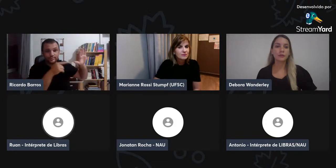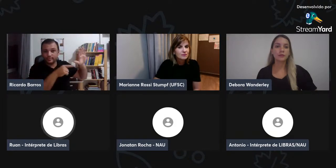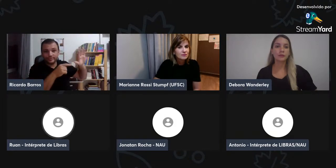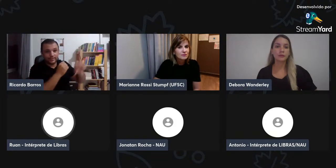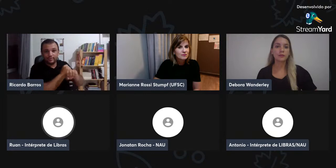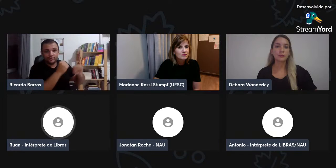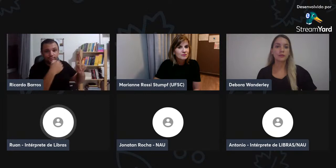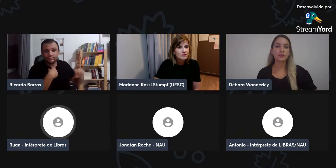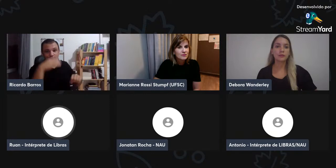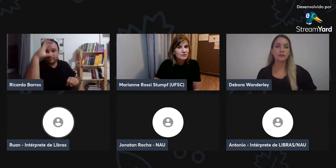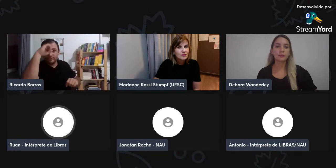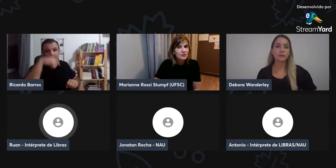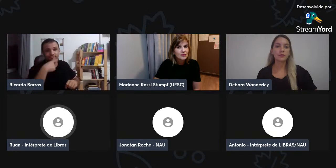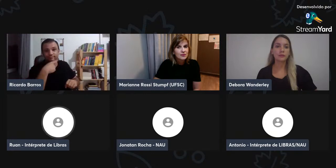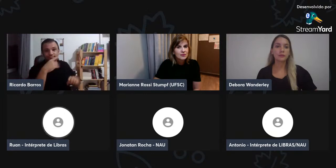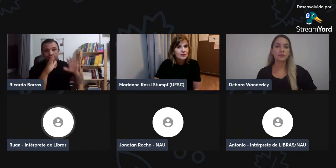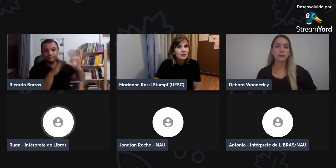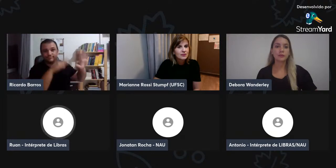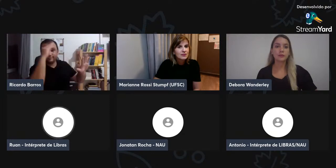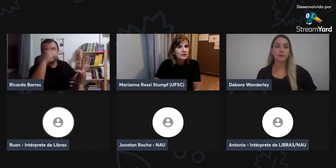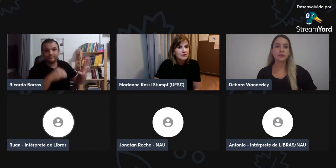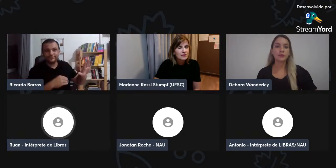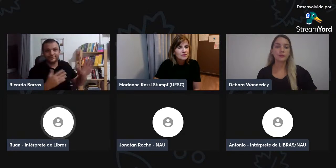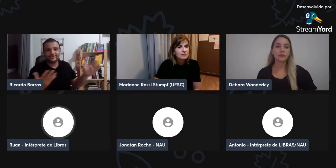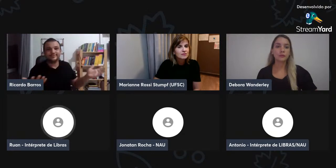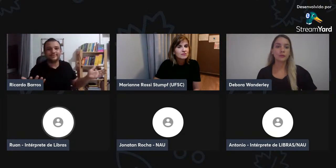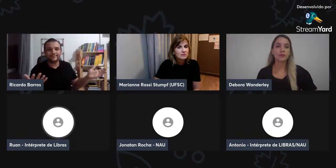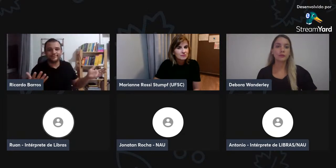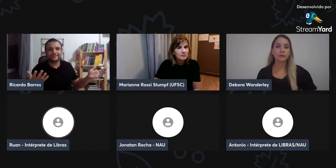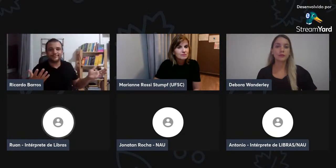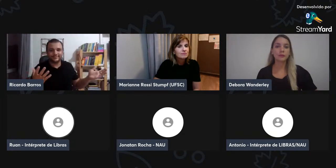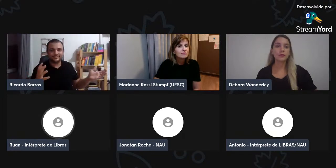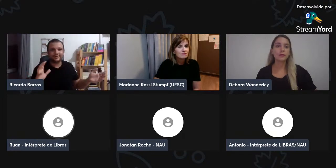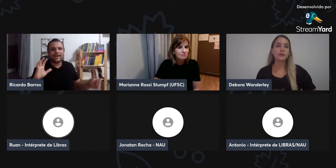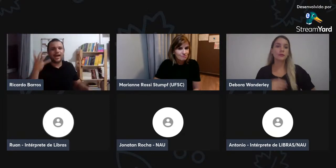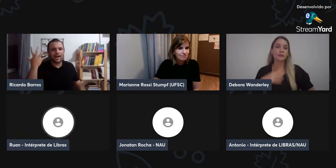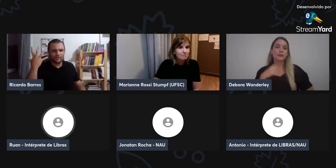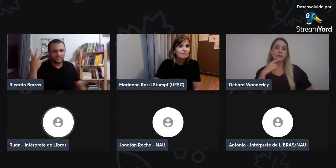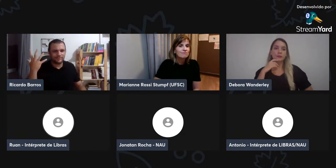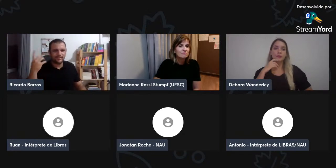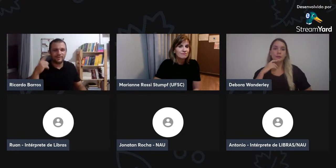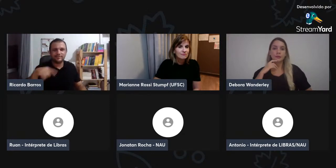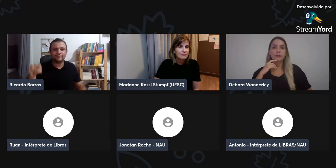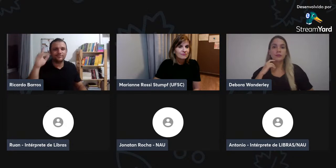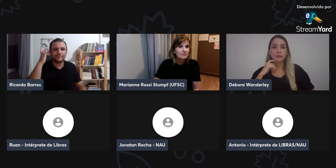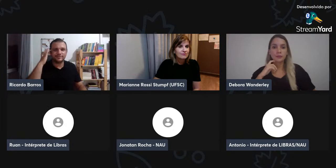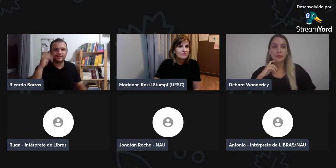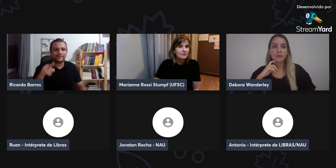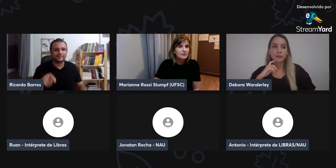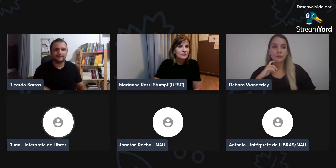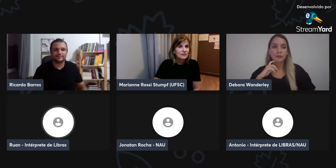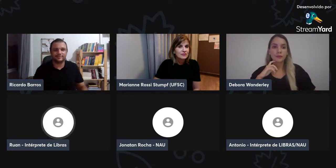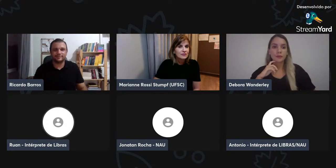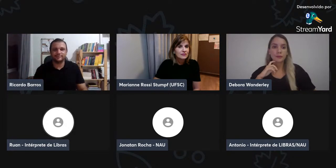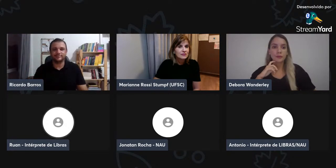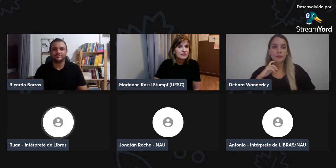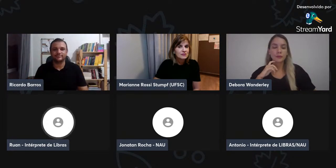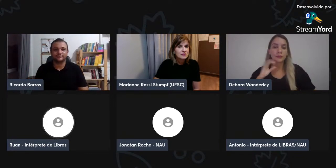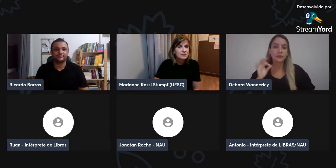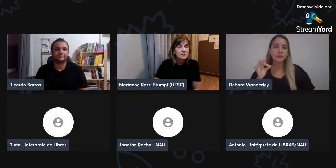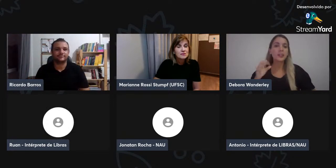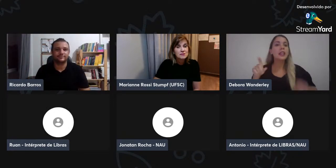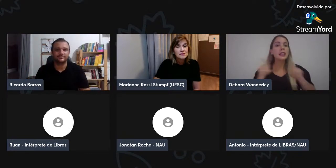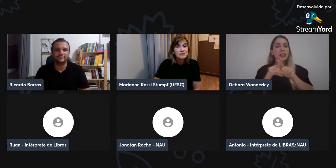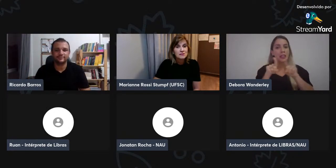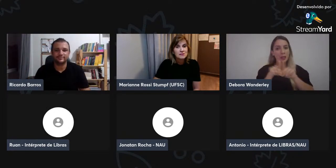diz que ficou bem traumatizado com este ensino, alguns não conseguem absorver esse conhecimento, vocês acham que